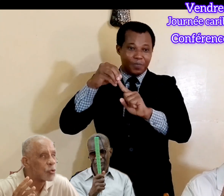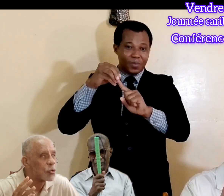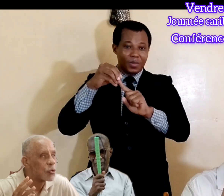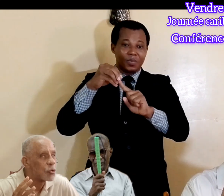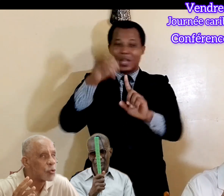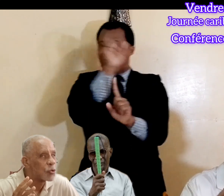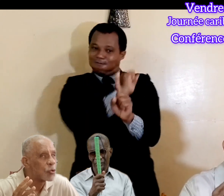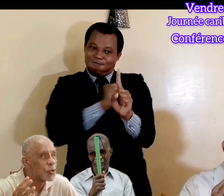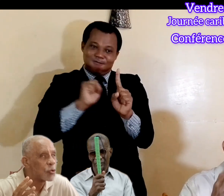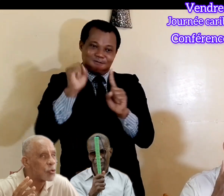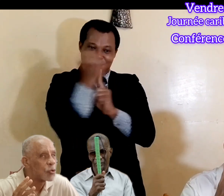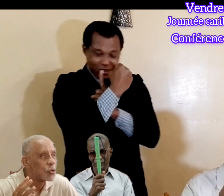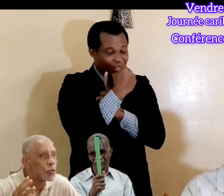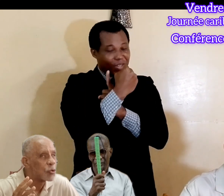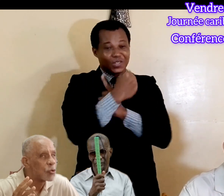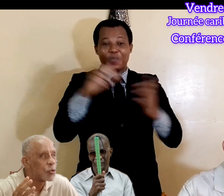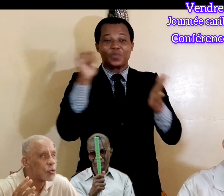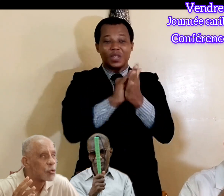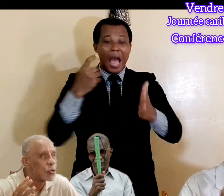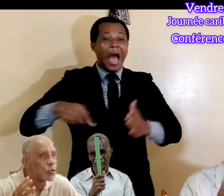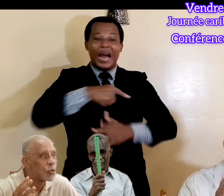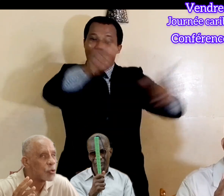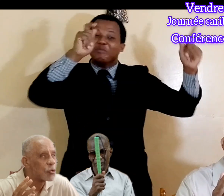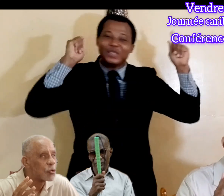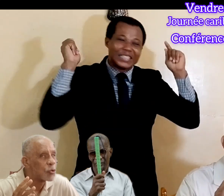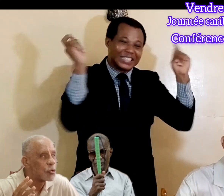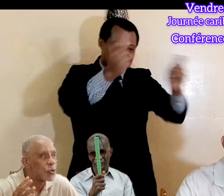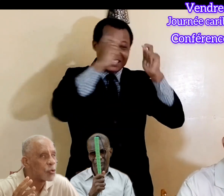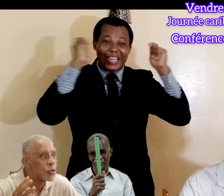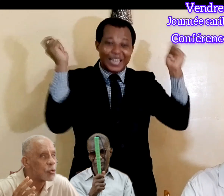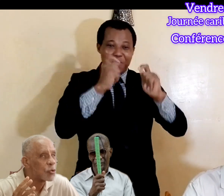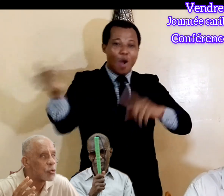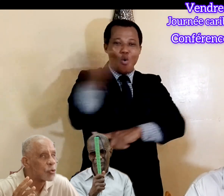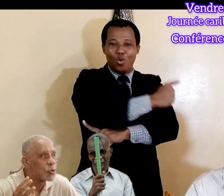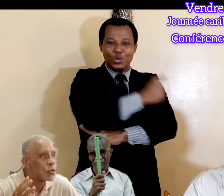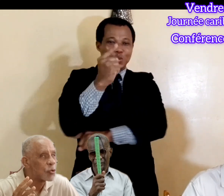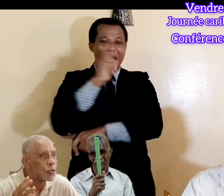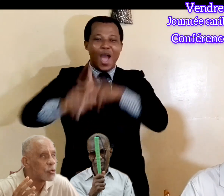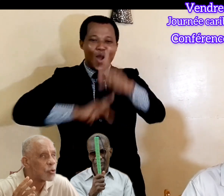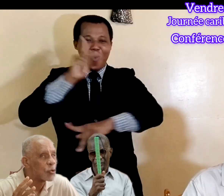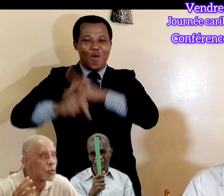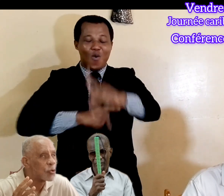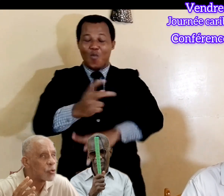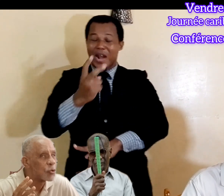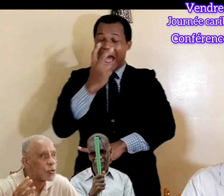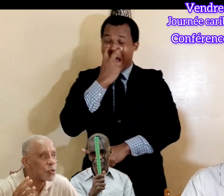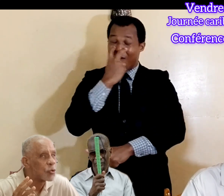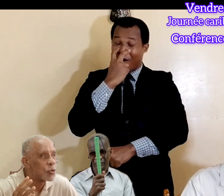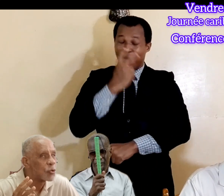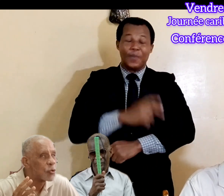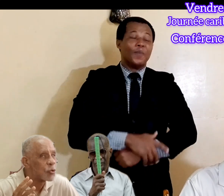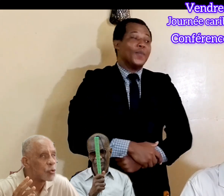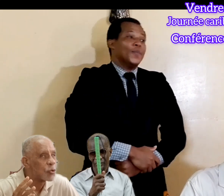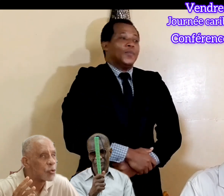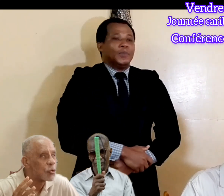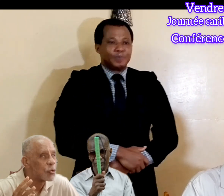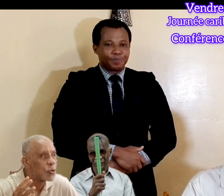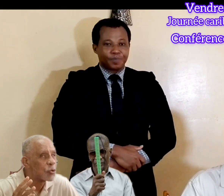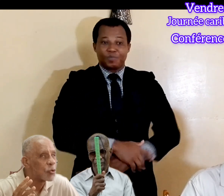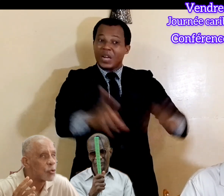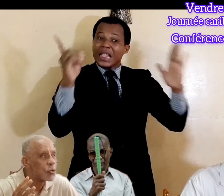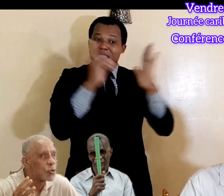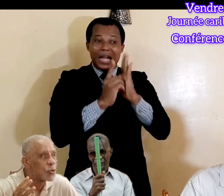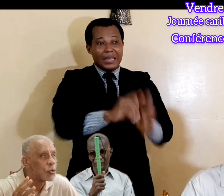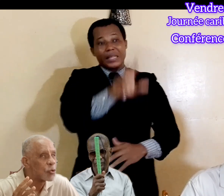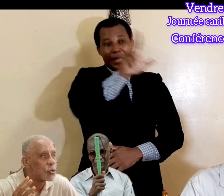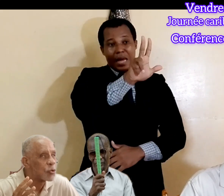circonstance de commémorée, encore une fois, la journée K&N de Nouvelle. C-à-dire